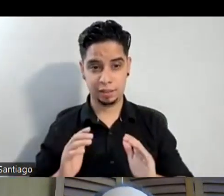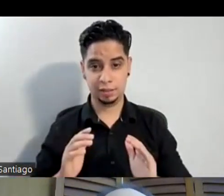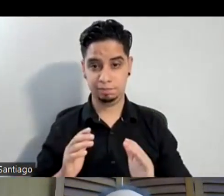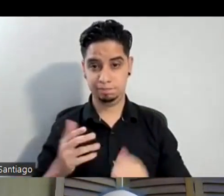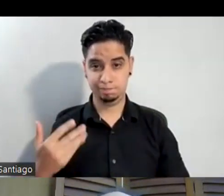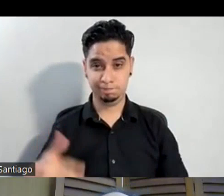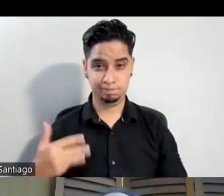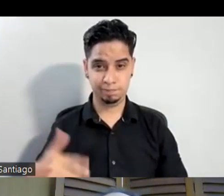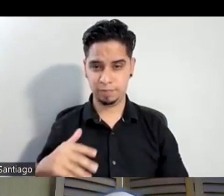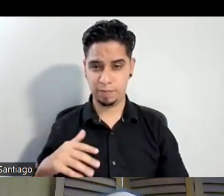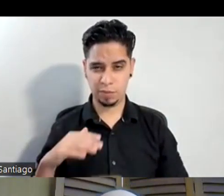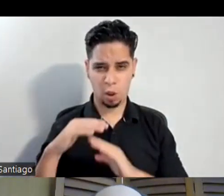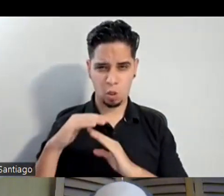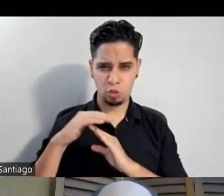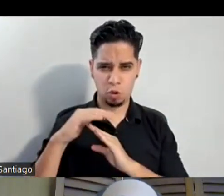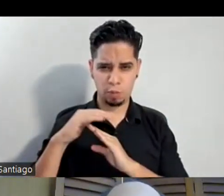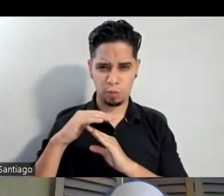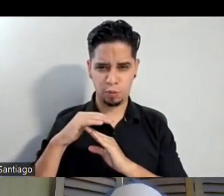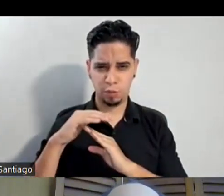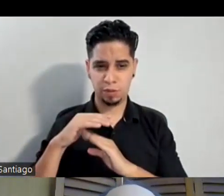primera, de mis favoritas.